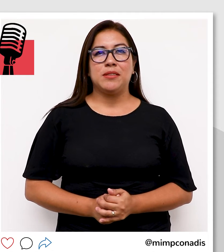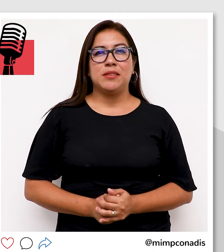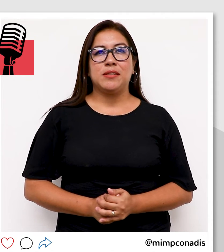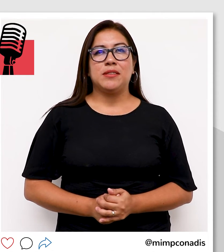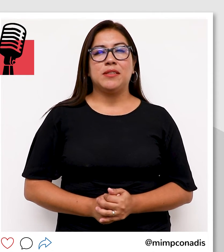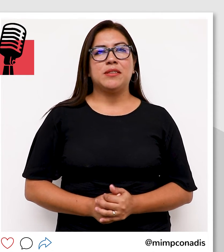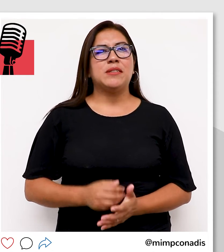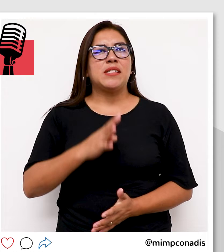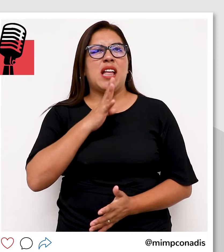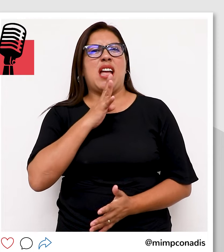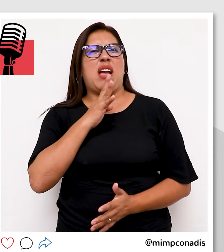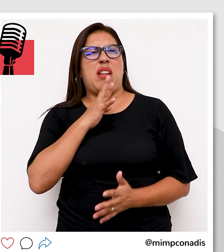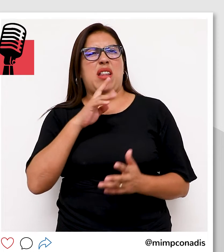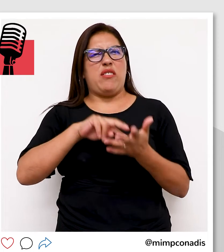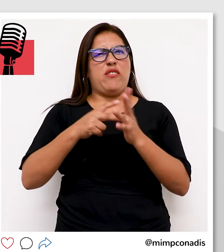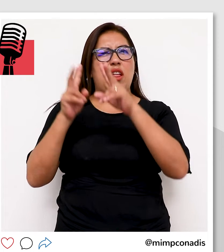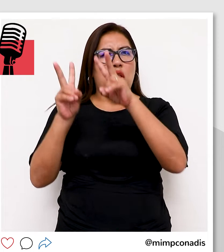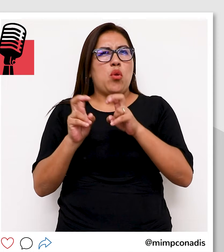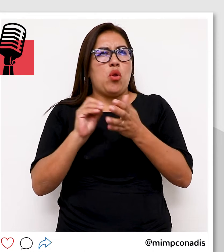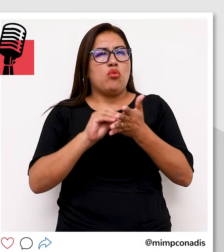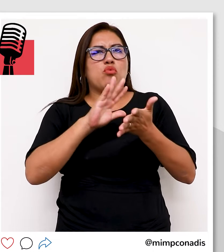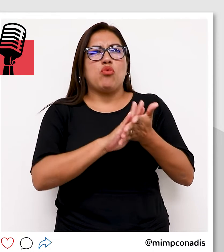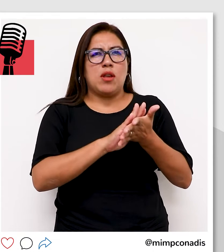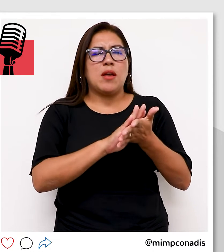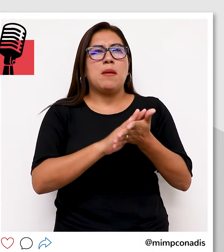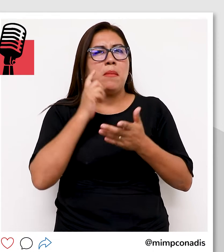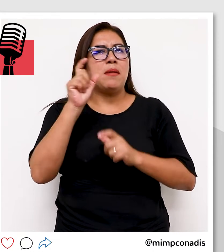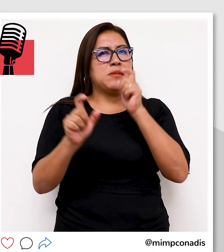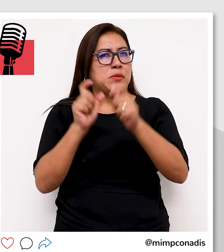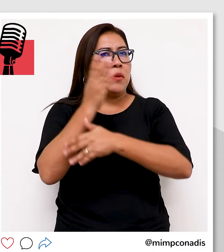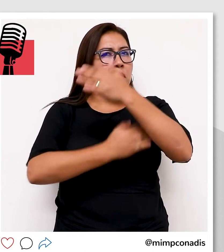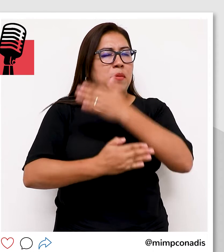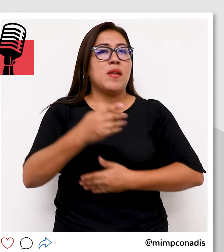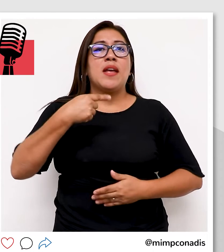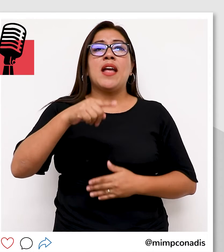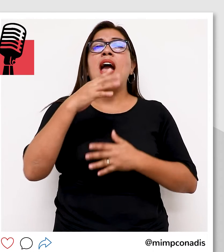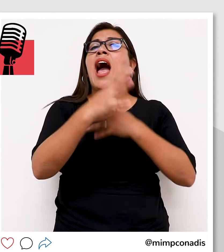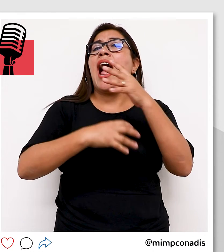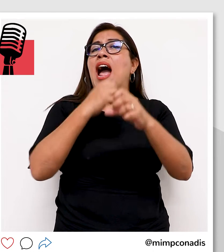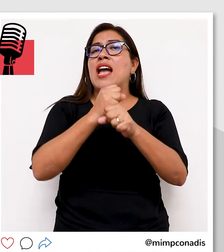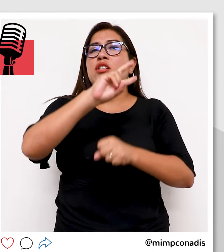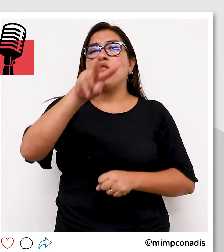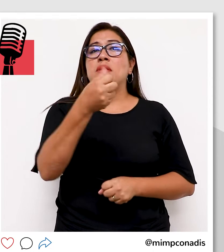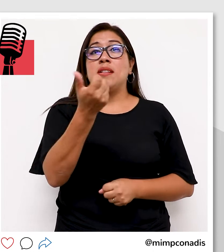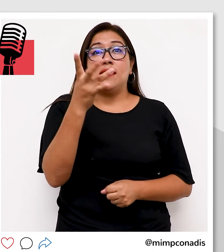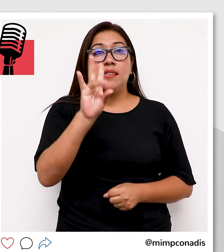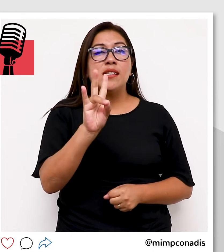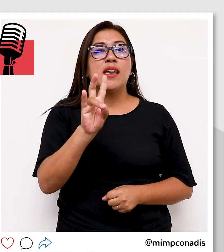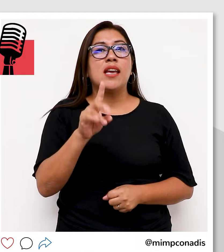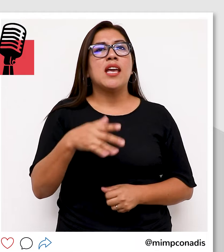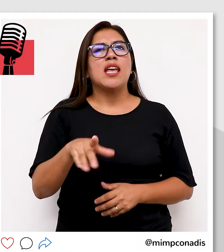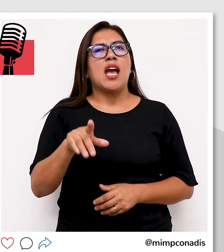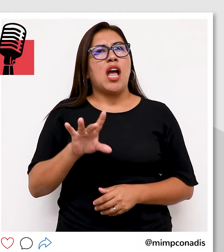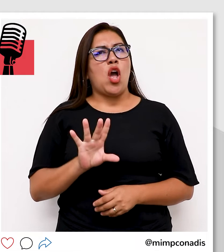Háblalo, una aplicación móvil inclusiva para personas con discapacidad. En el año 2017, con apenas